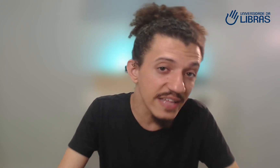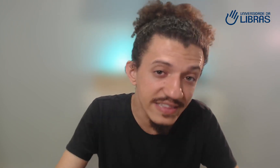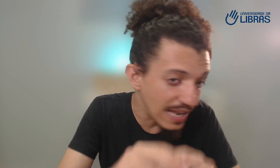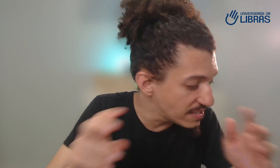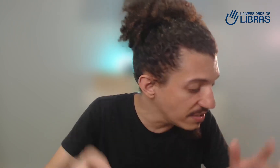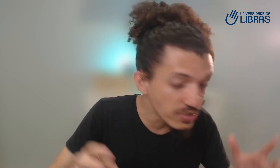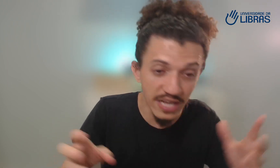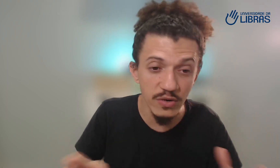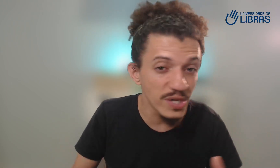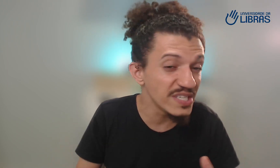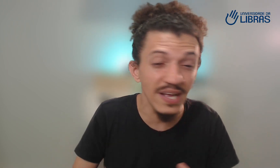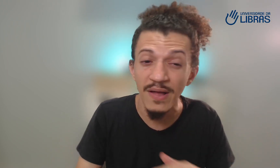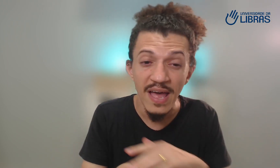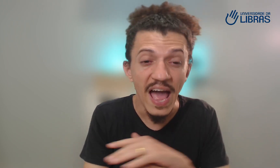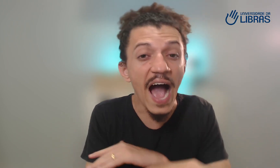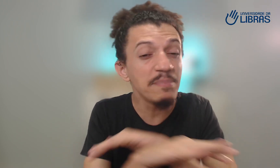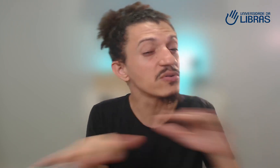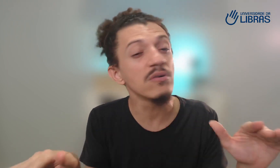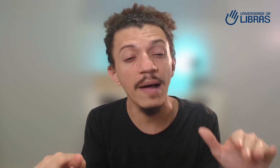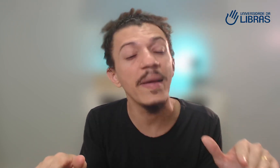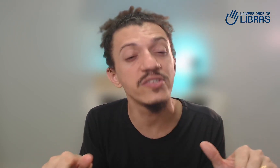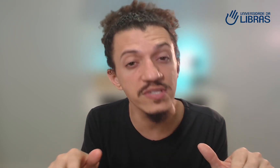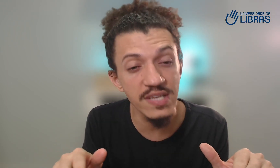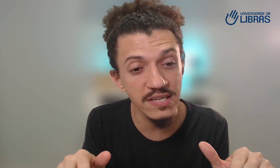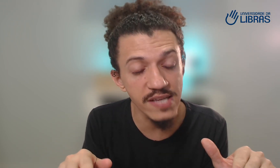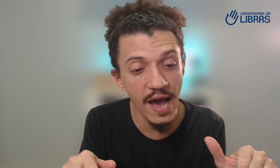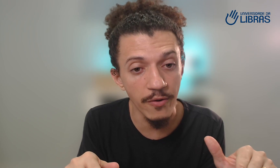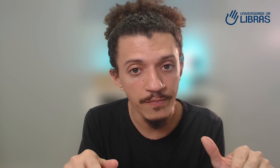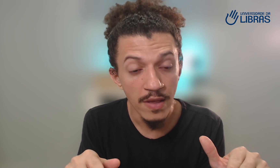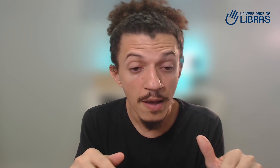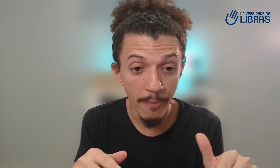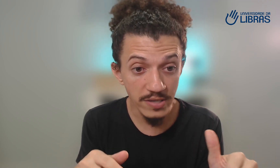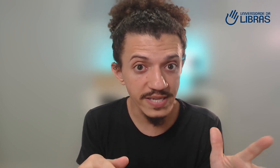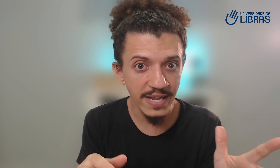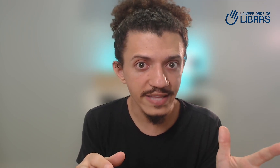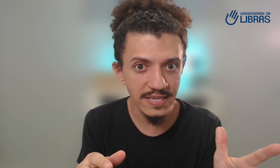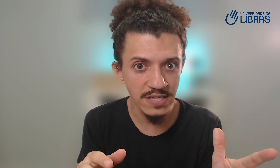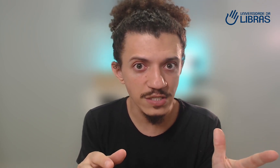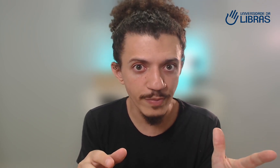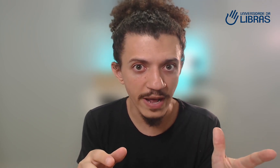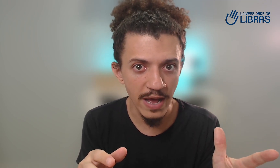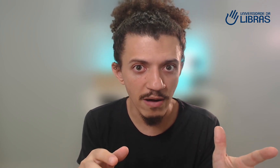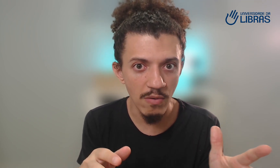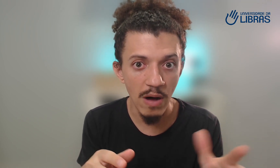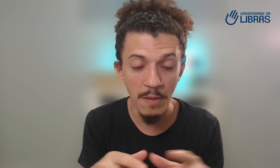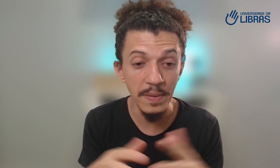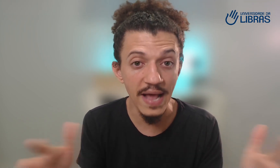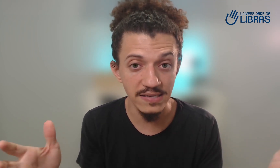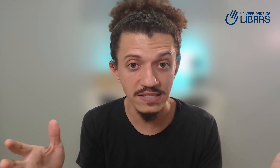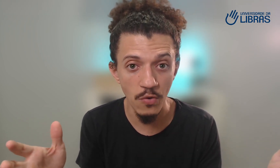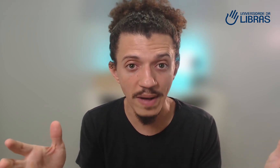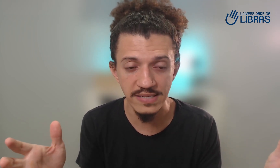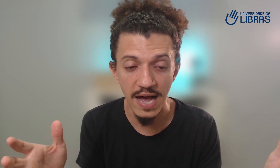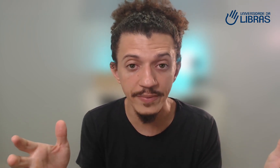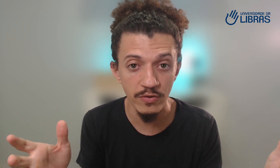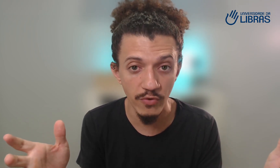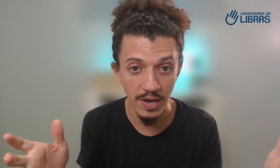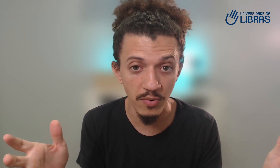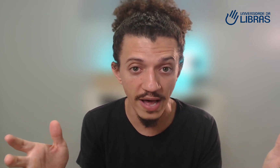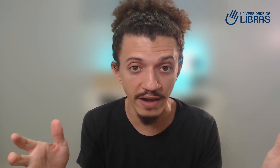detalhezinho, de cada coisinha, é absolutamente desnecessário. Pode ser interessante para ampliação mais rápido do vocabulário